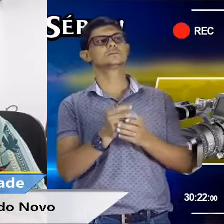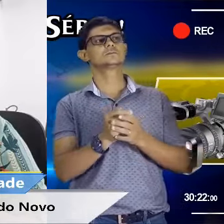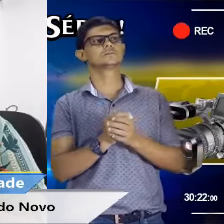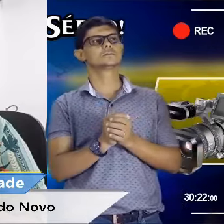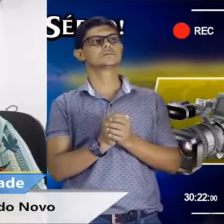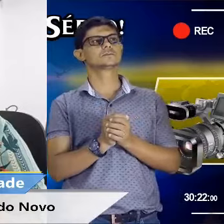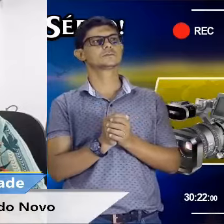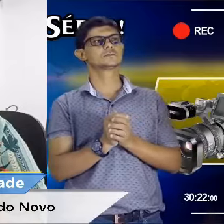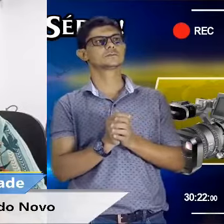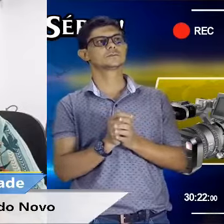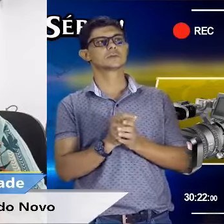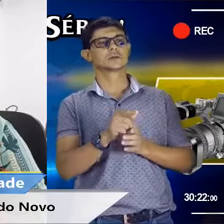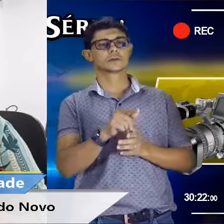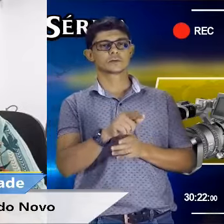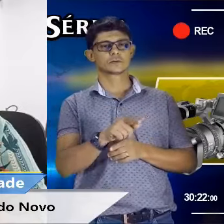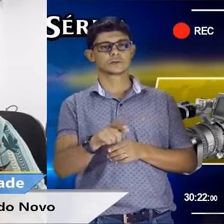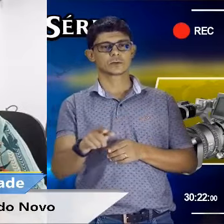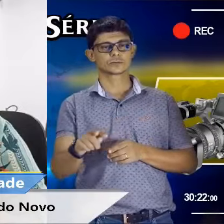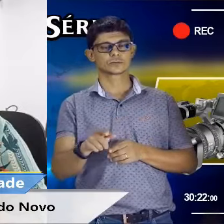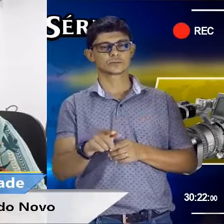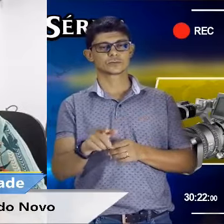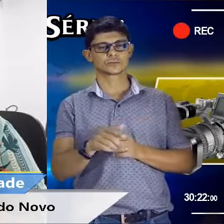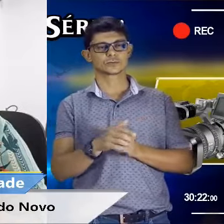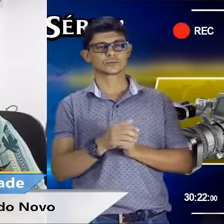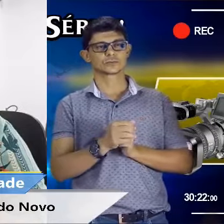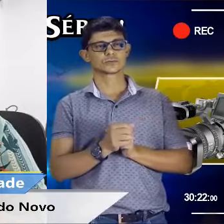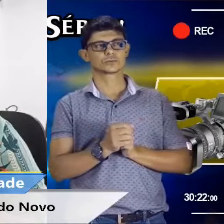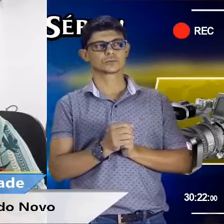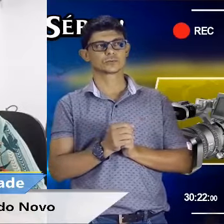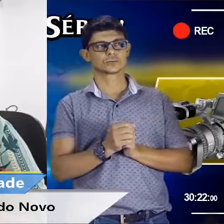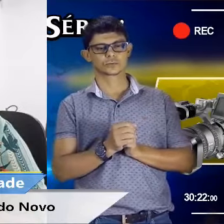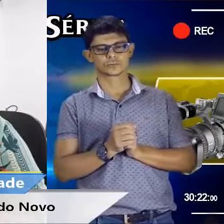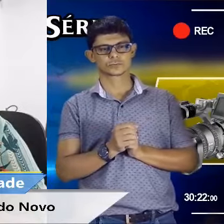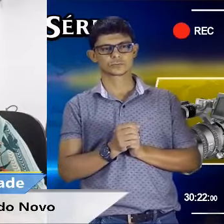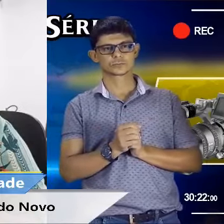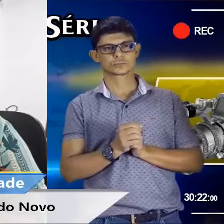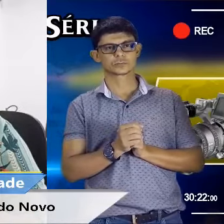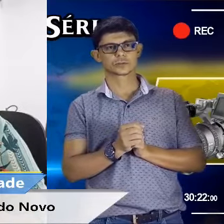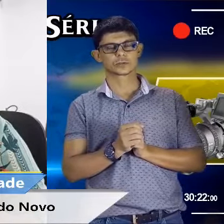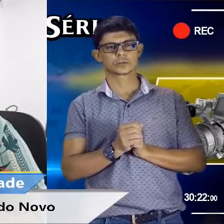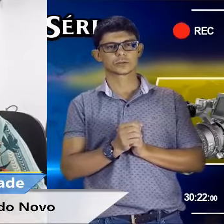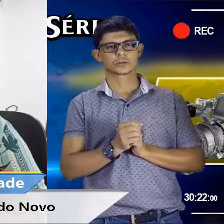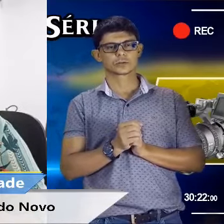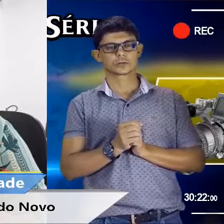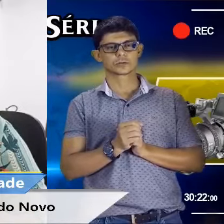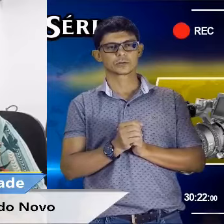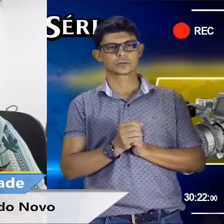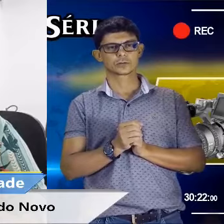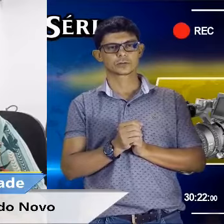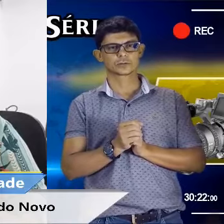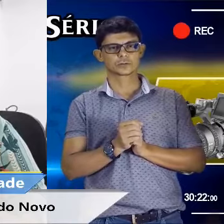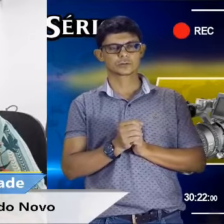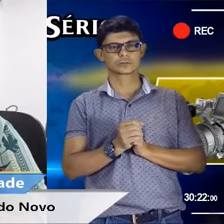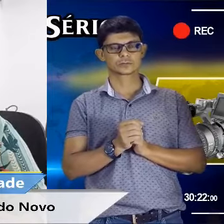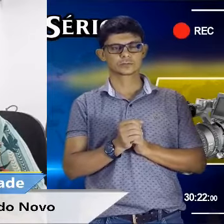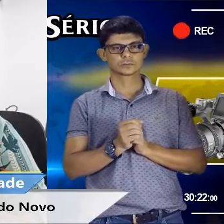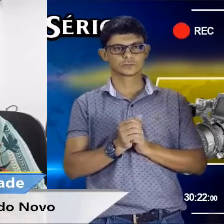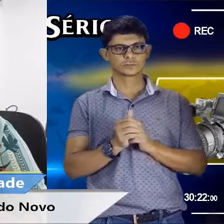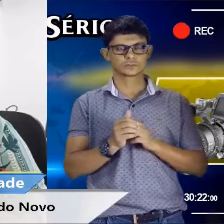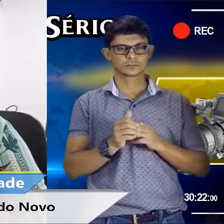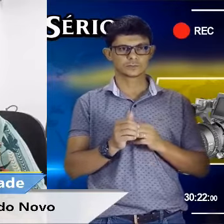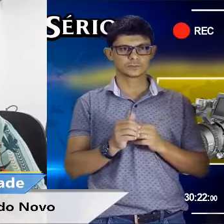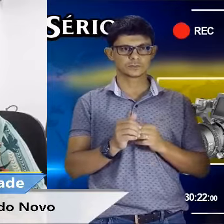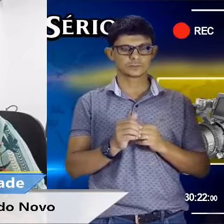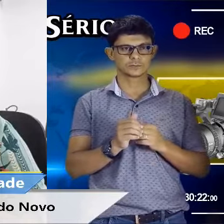acesso. Eles não deixam e não oferecem. Então, uma empresa, você pode viajar para todo